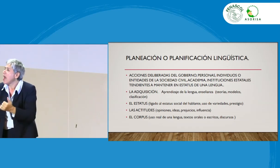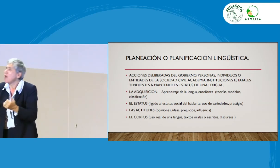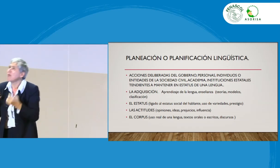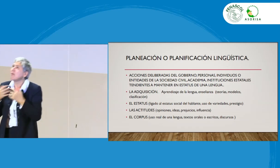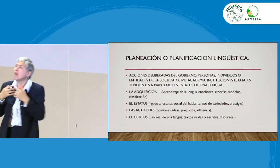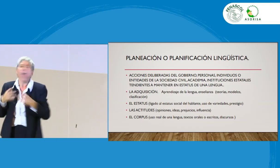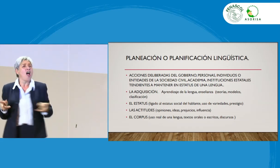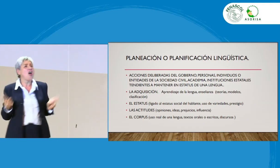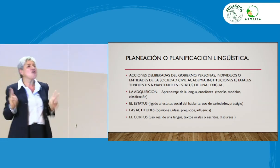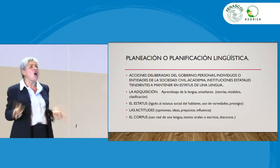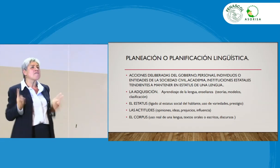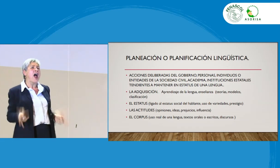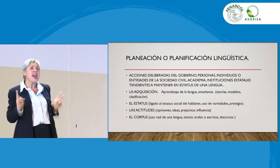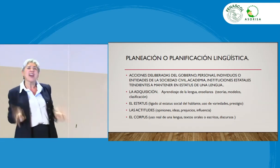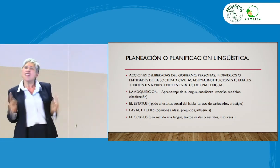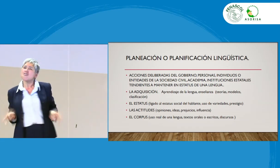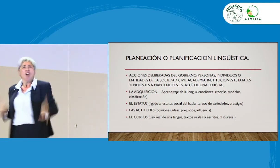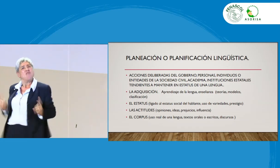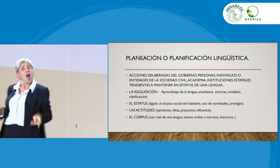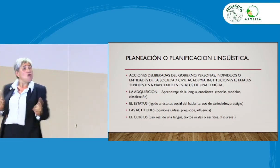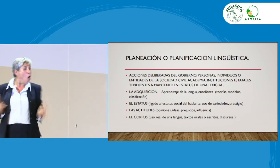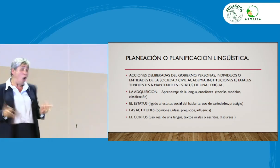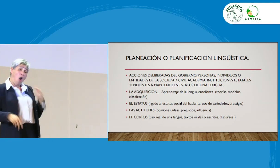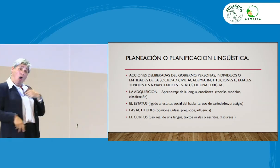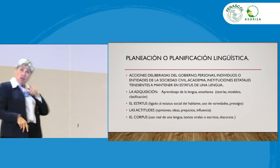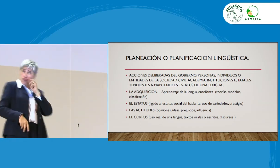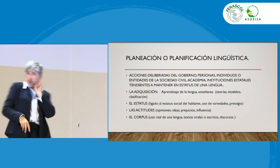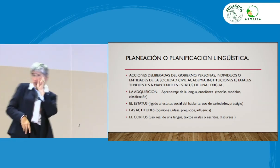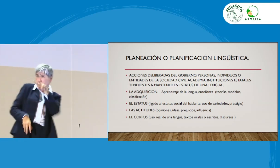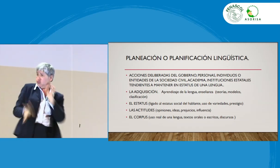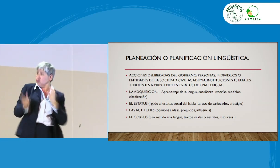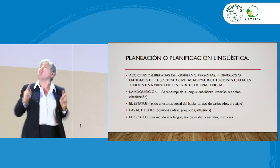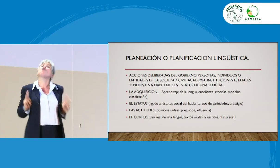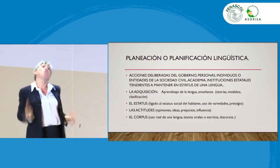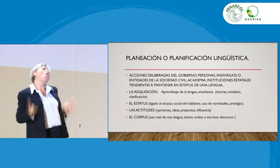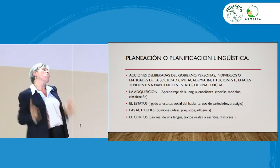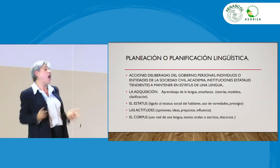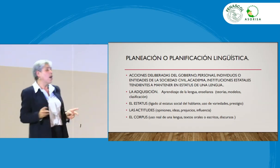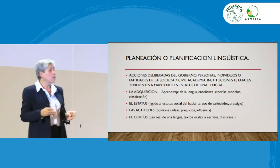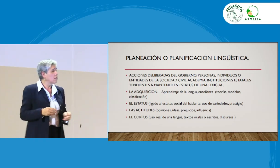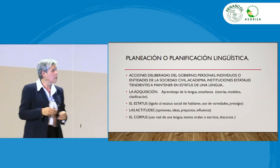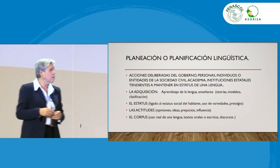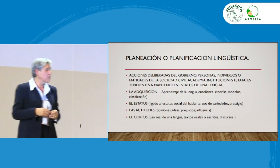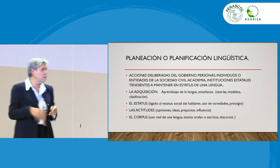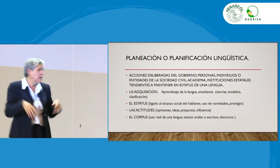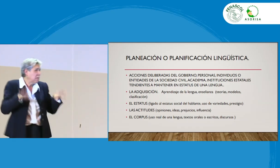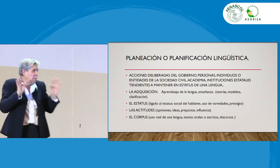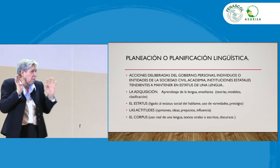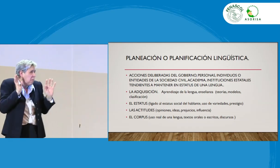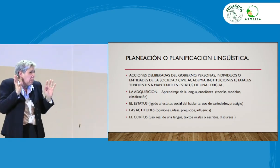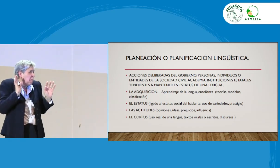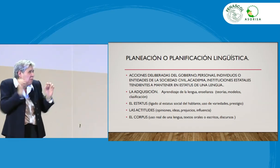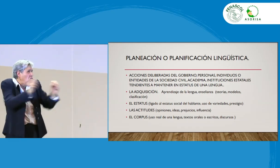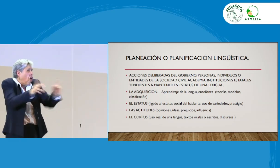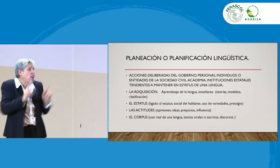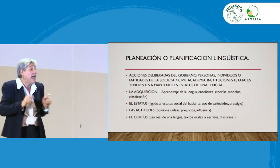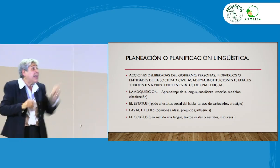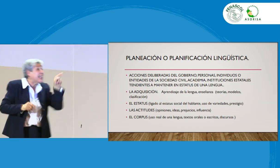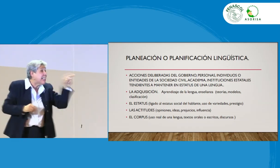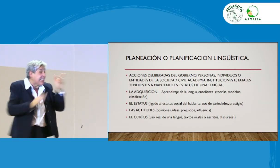esta, que es como normal. Yo digo, ah, sí, yo estoy normal. Esa es la que se está usando, por ejemplo. Esa que haga